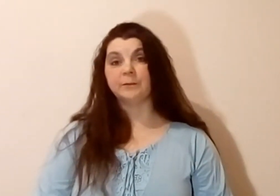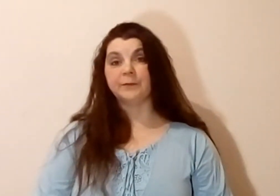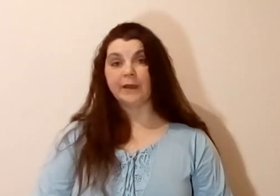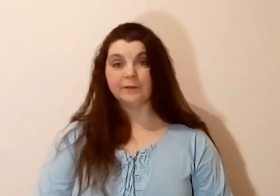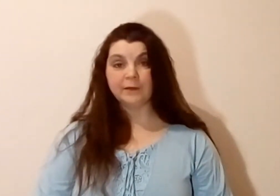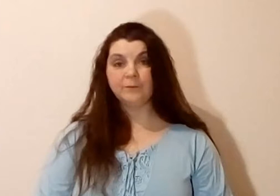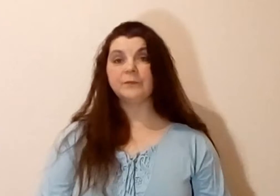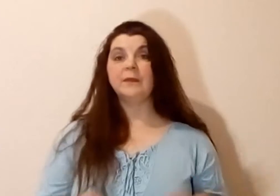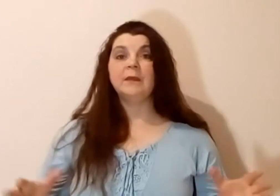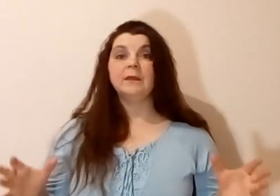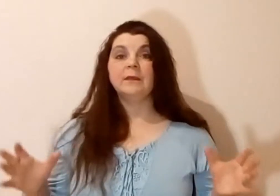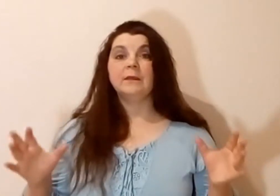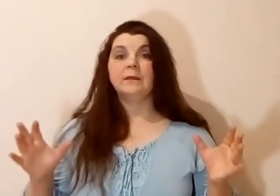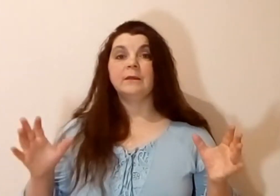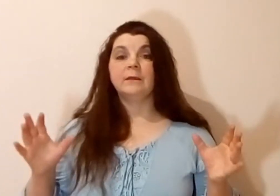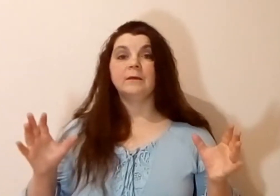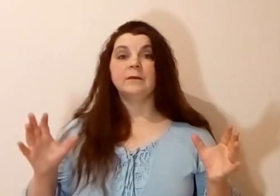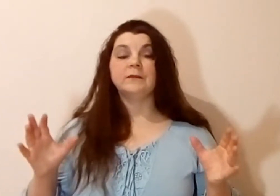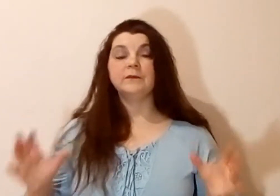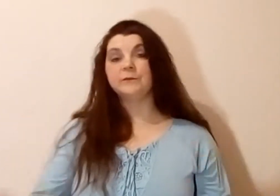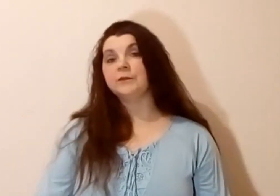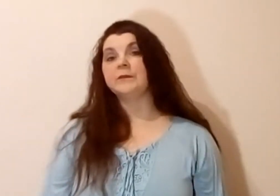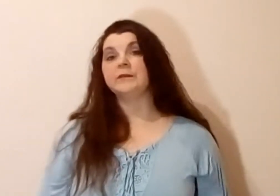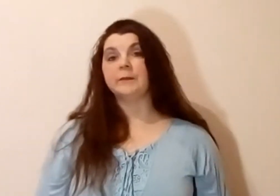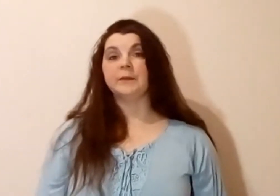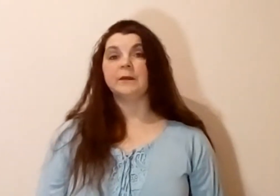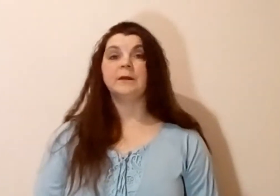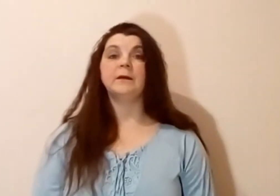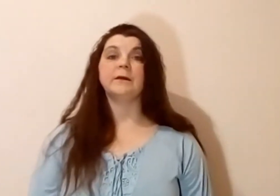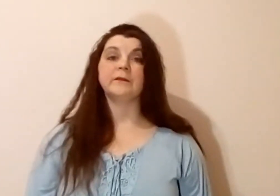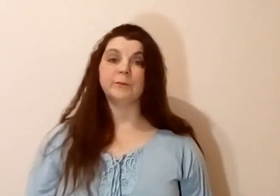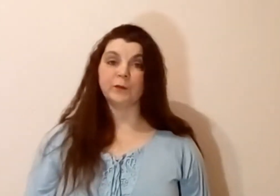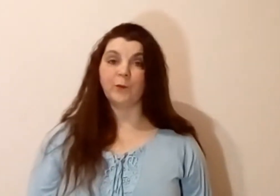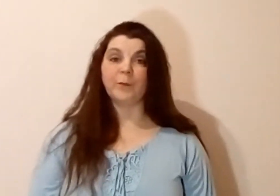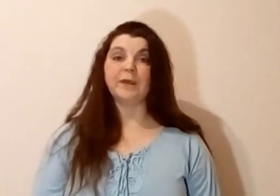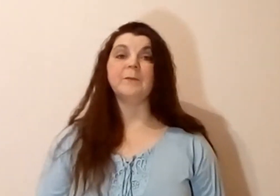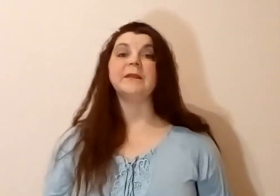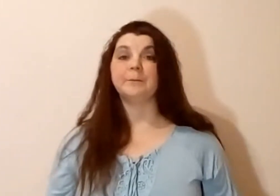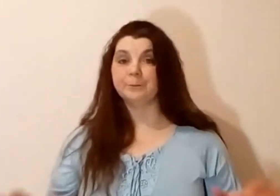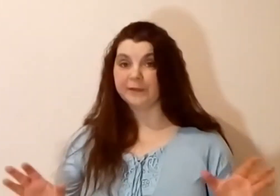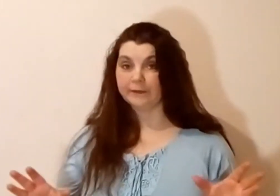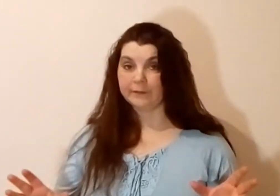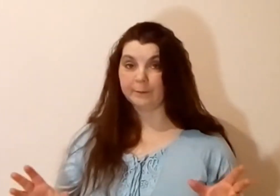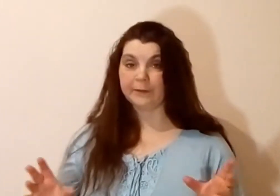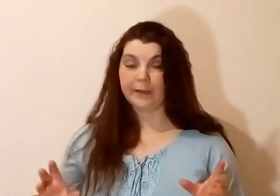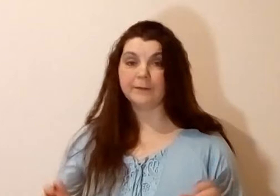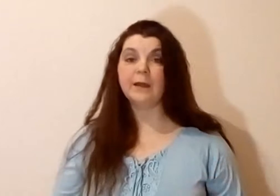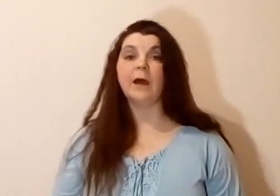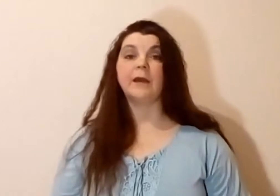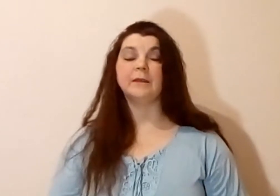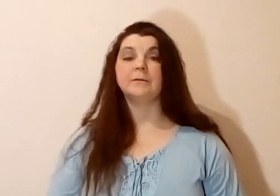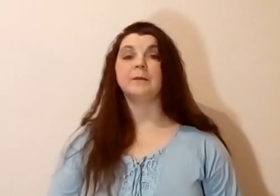правила. И сегодня мы с вами разберем именно первое правило, а это